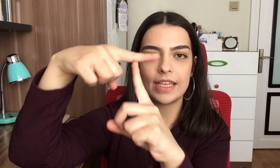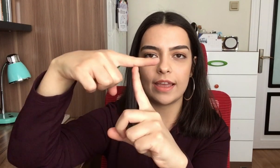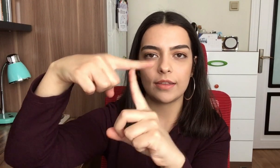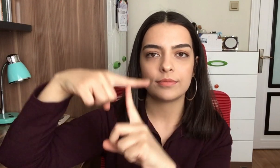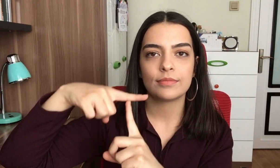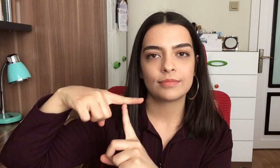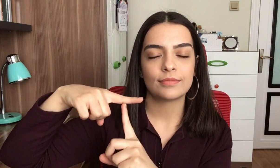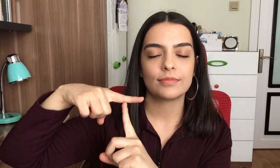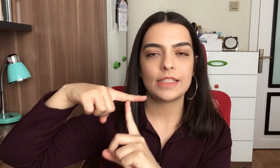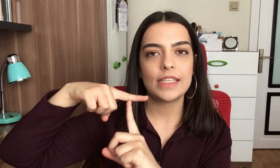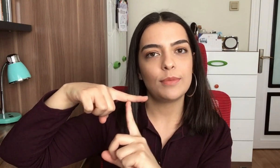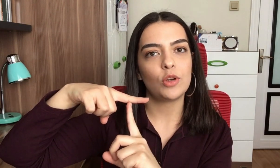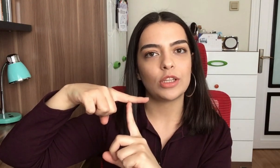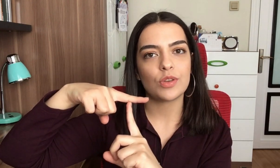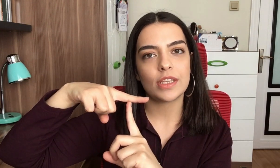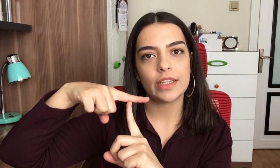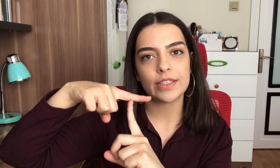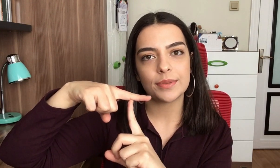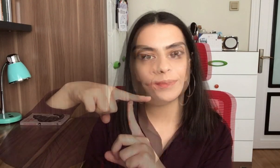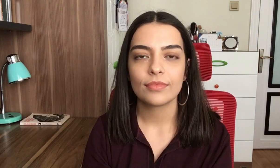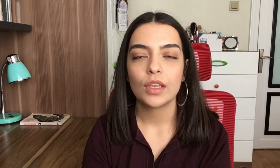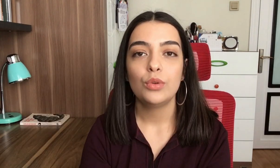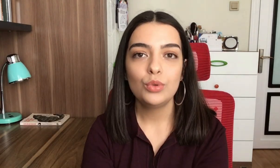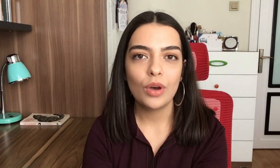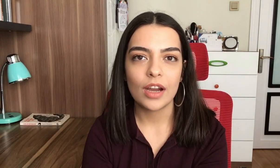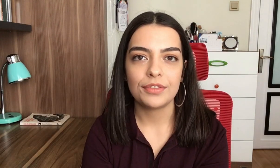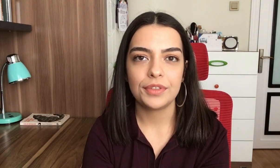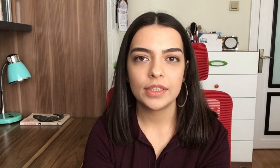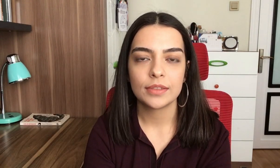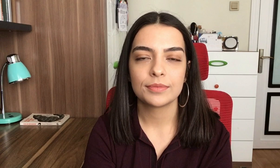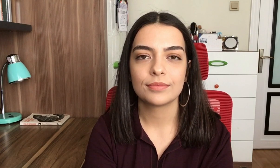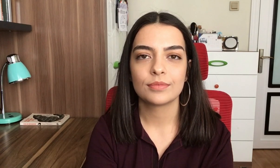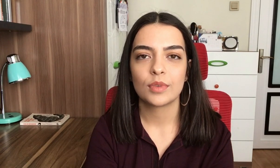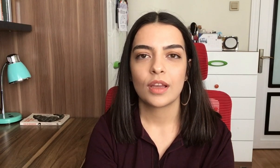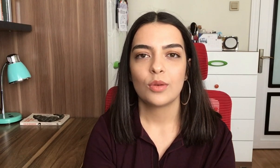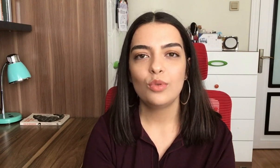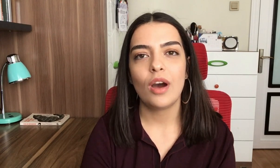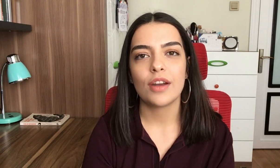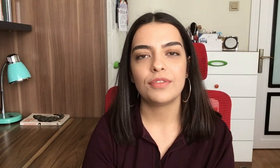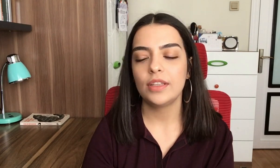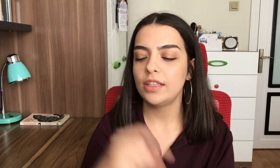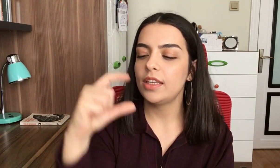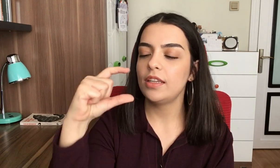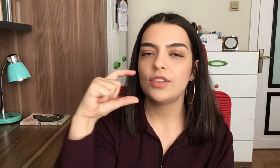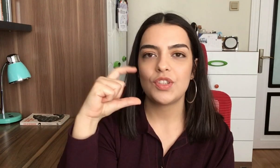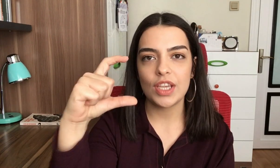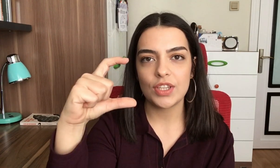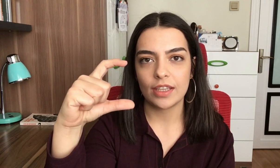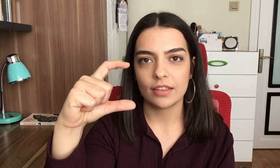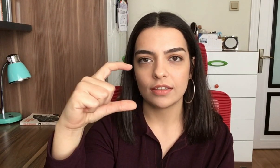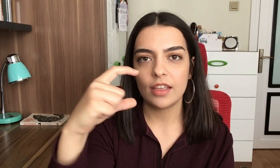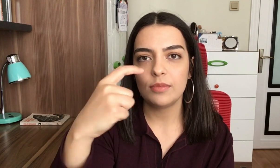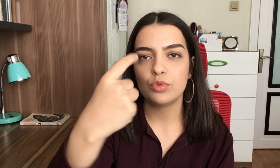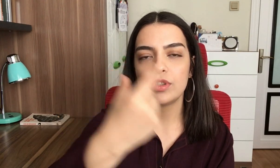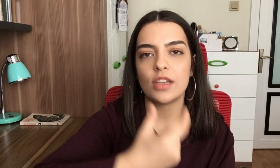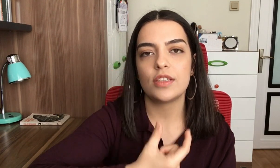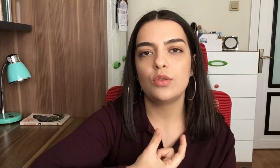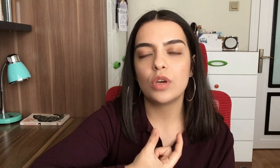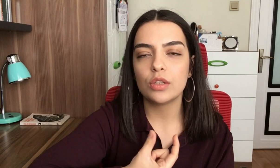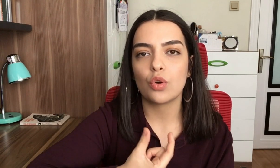T böyle gösterilir. U harfi, U harfi yine C şeklinde. Bunu sadece yukarı doğru